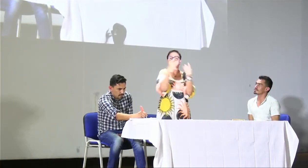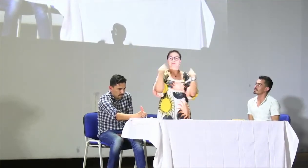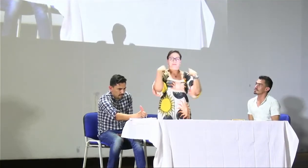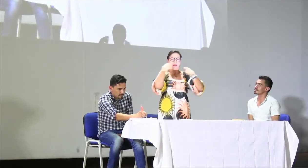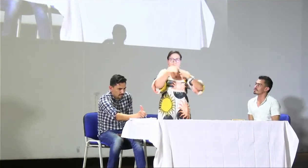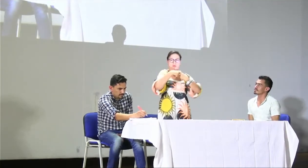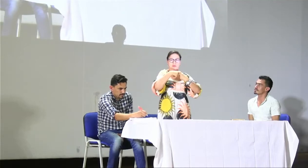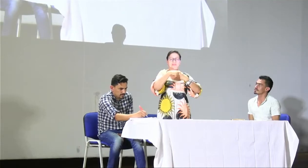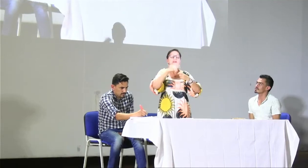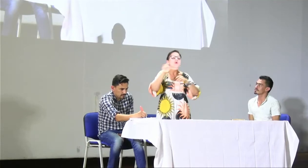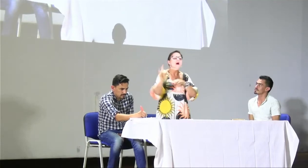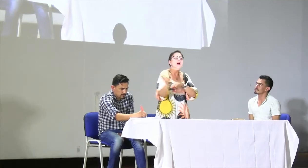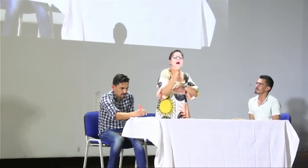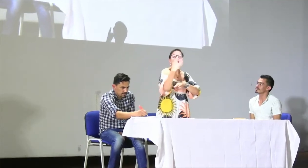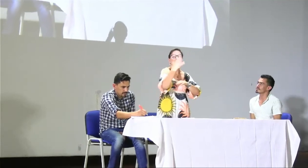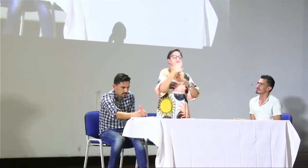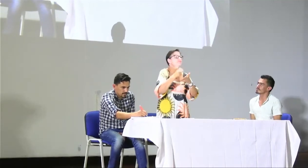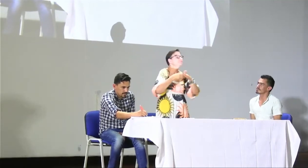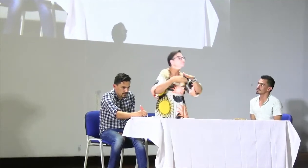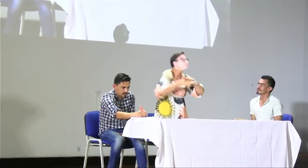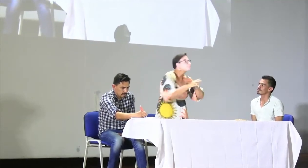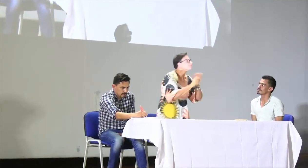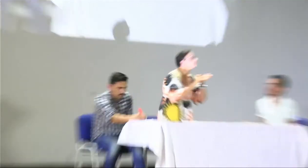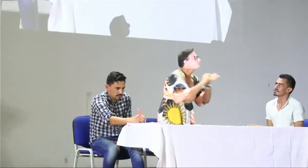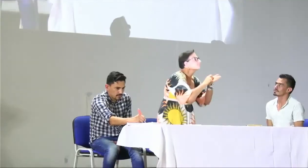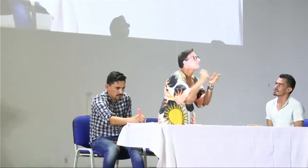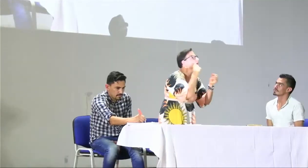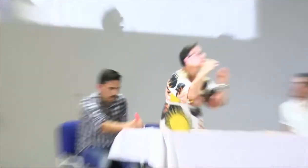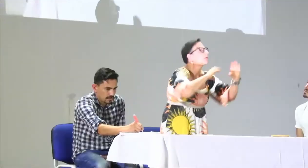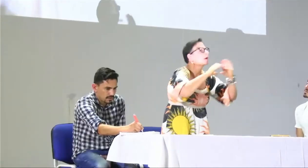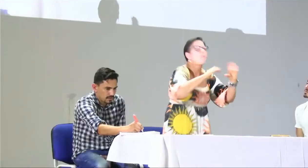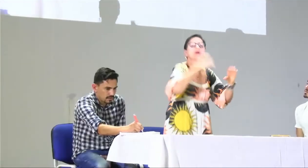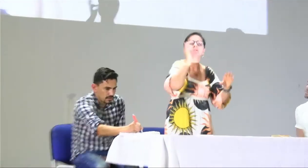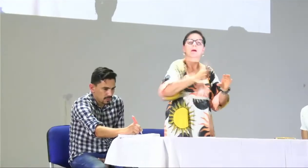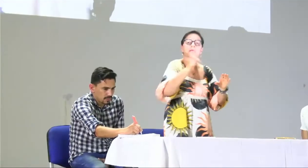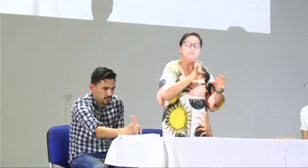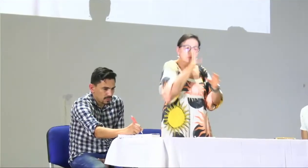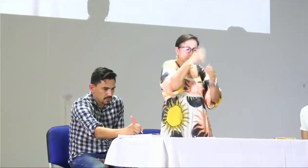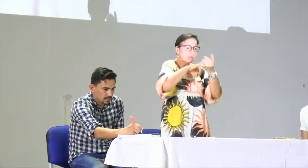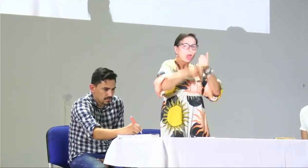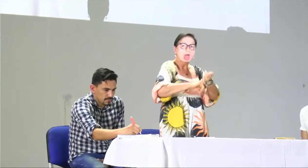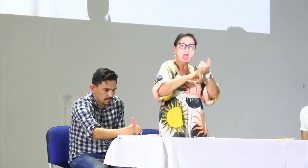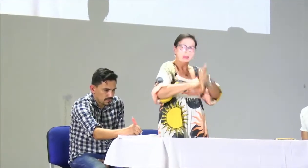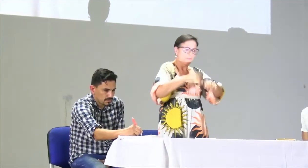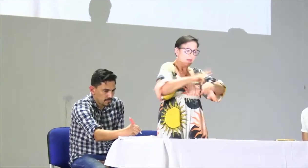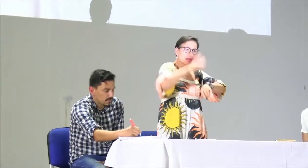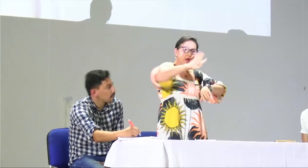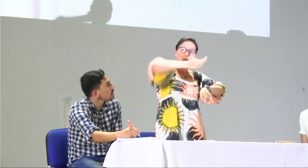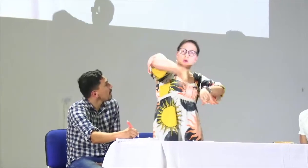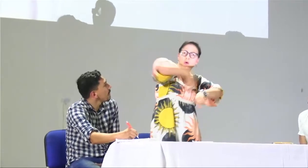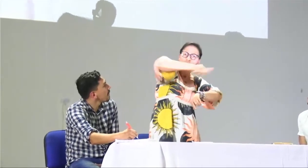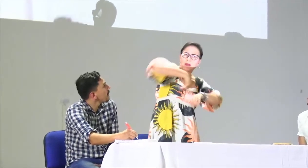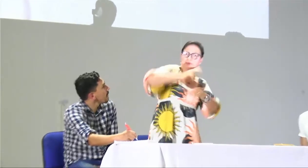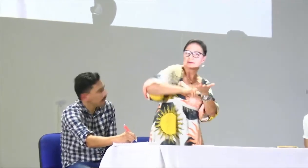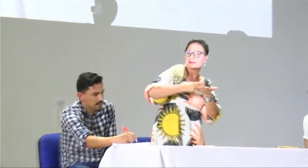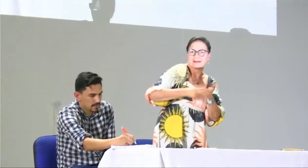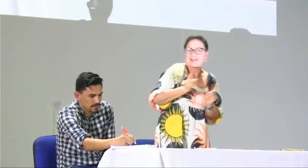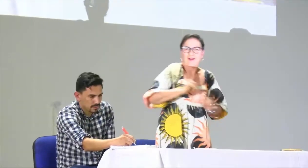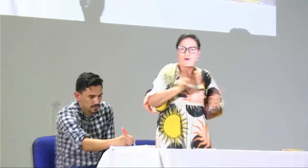nuestro español no es perfecto y que es una herramienta para la comunicación ¿sí? porque no podemos depender